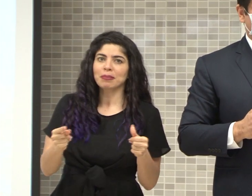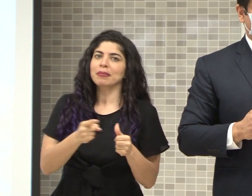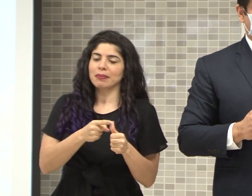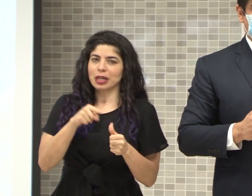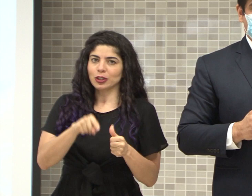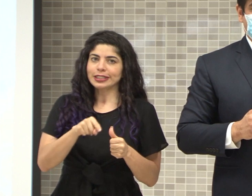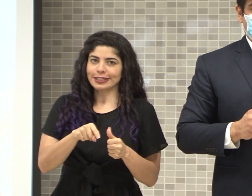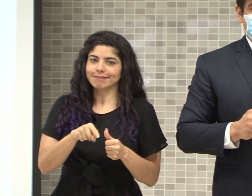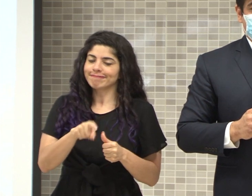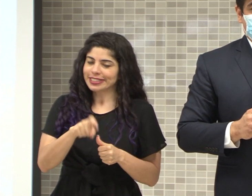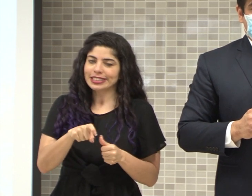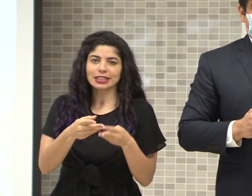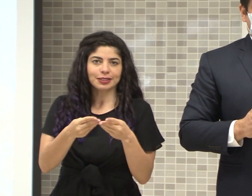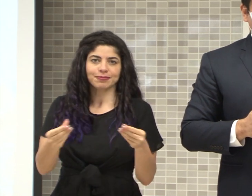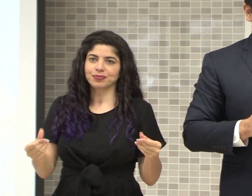resolverlo.